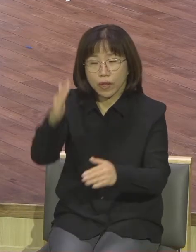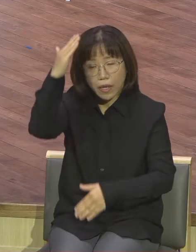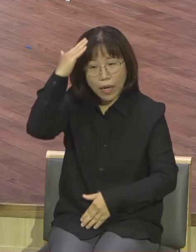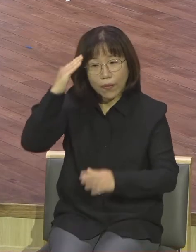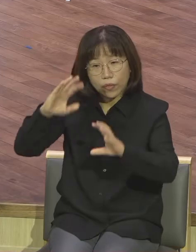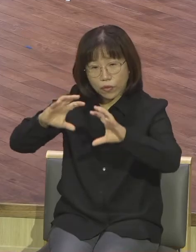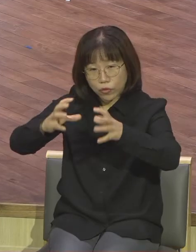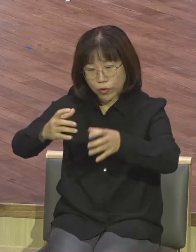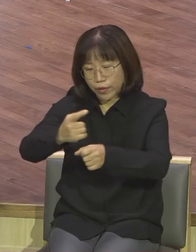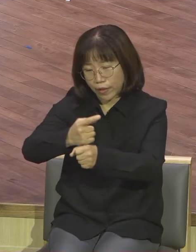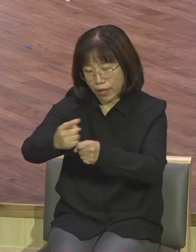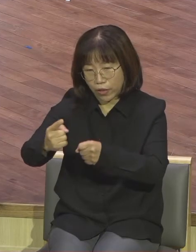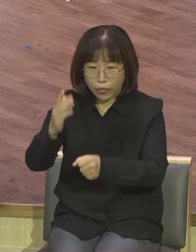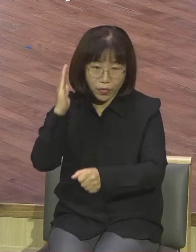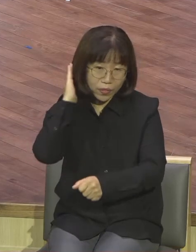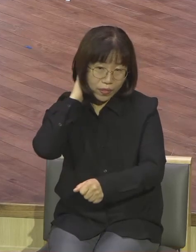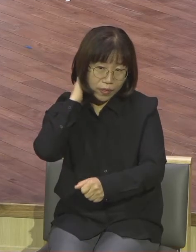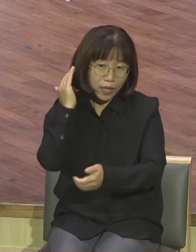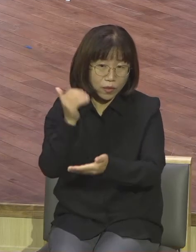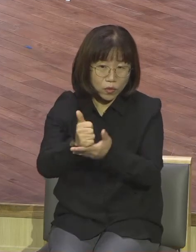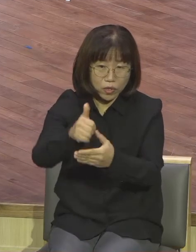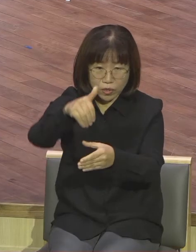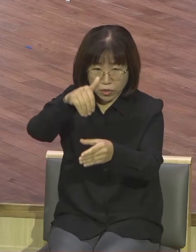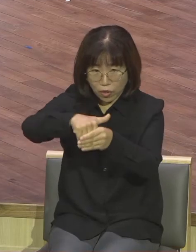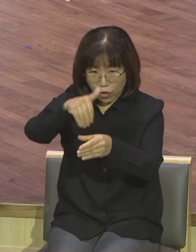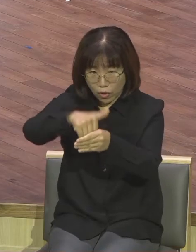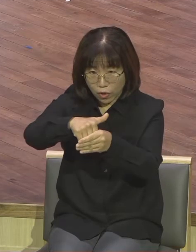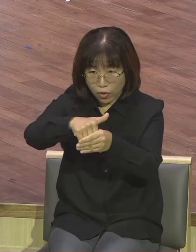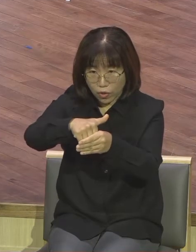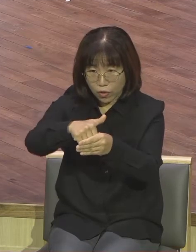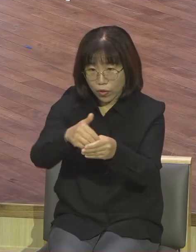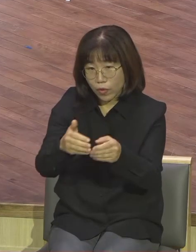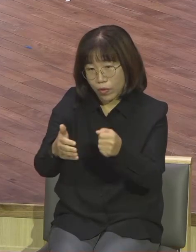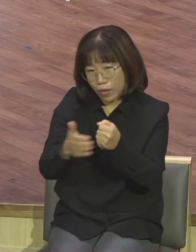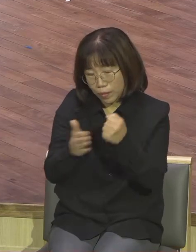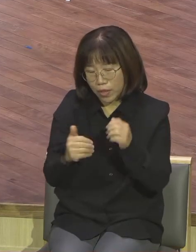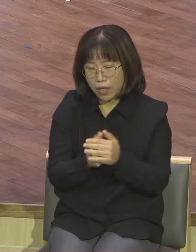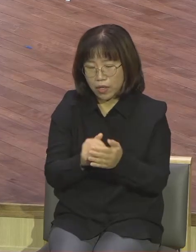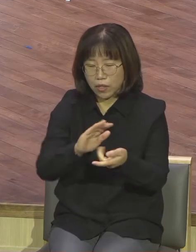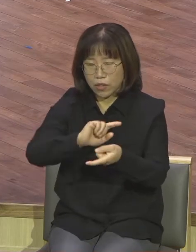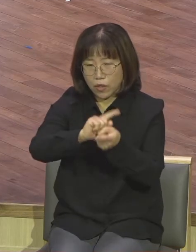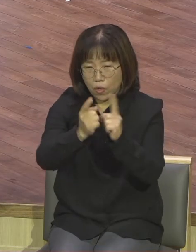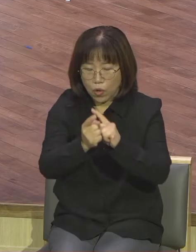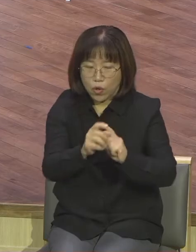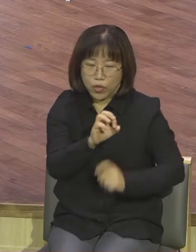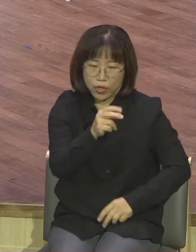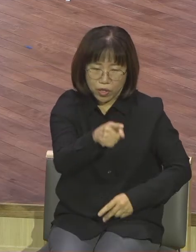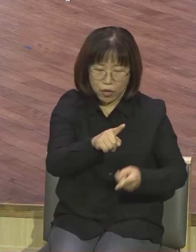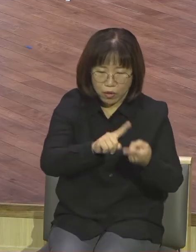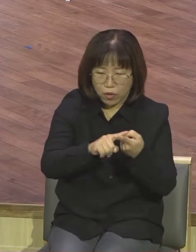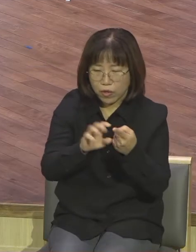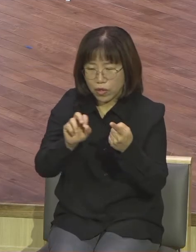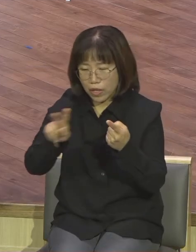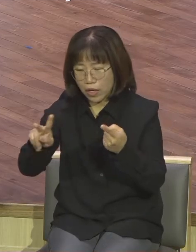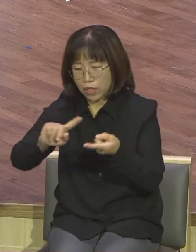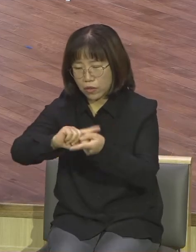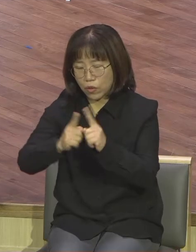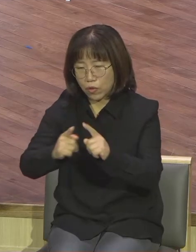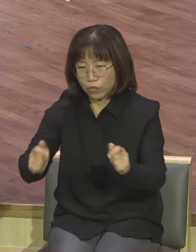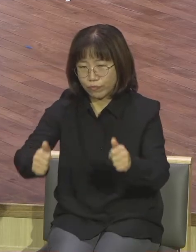대통령 선거를 앞두고 여야가 이제 여야 후보가 다 정해졌습니다 어떤